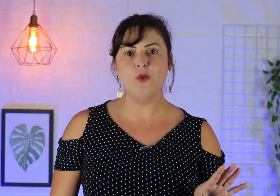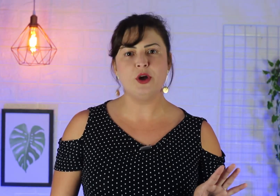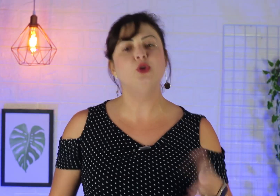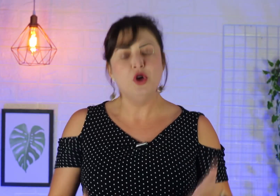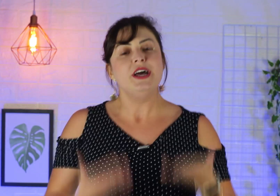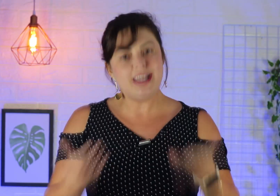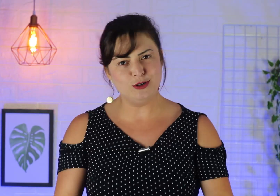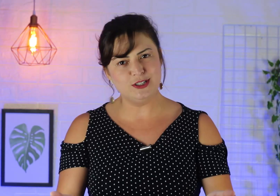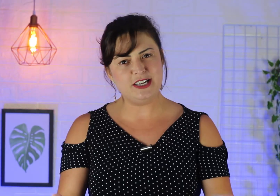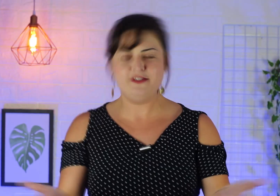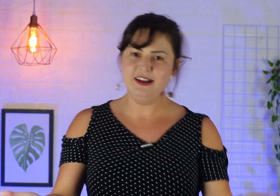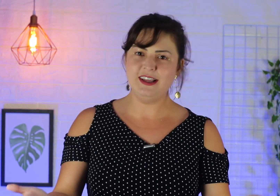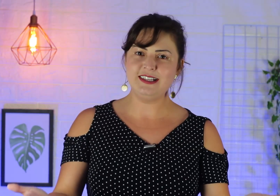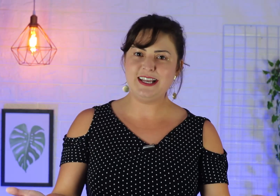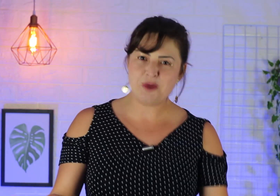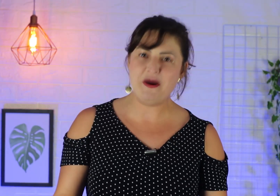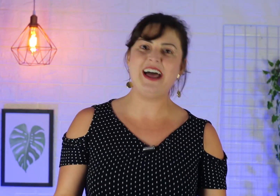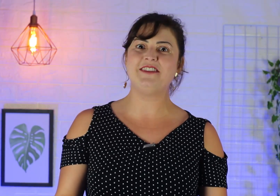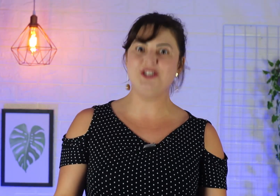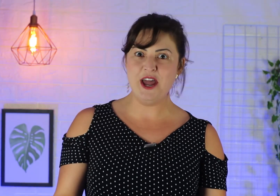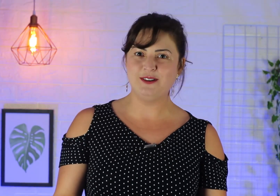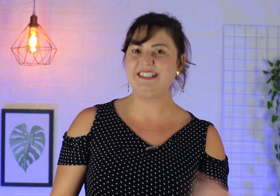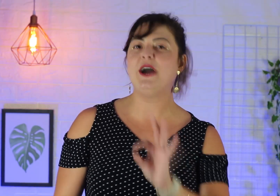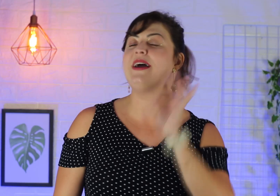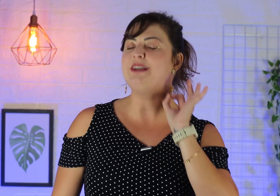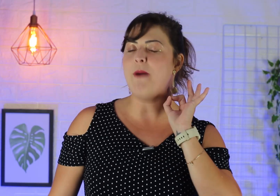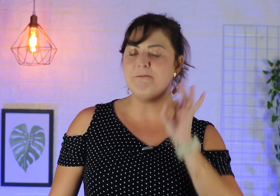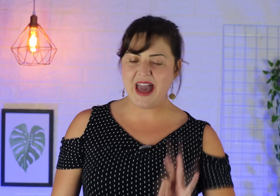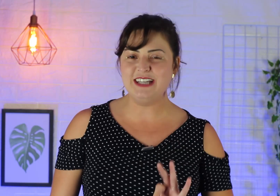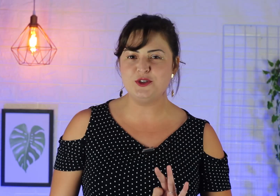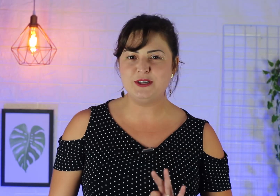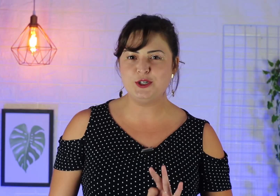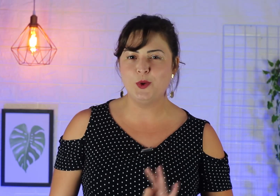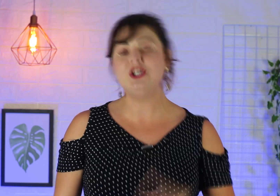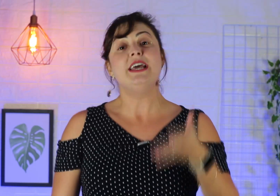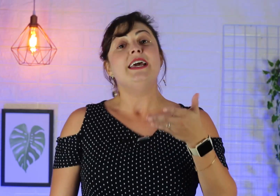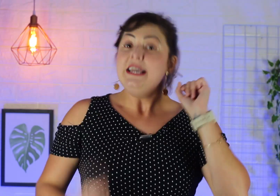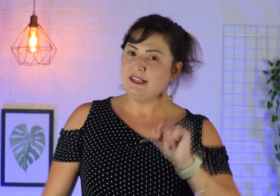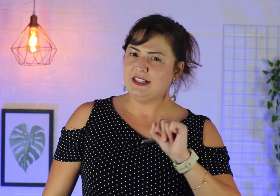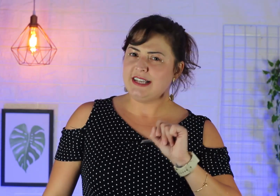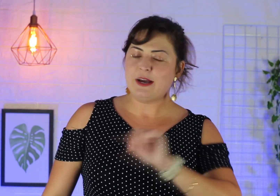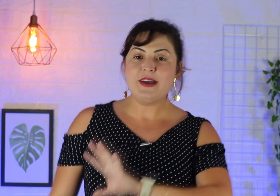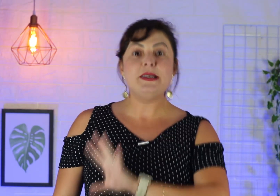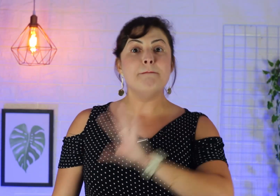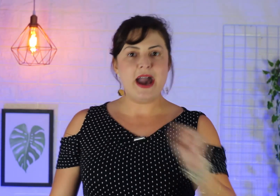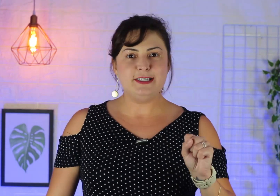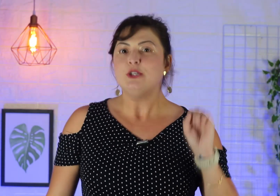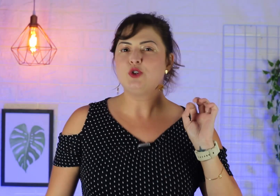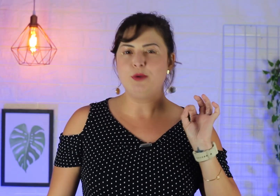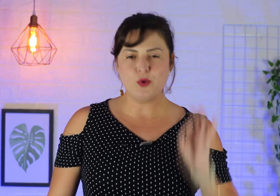conteúdo. Inclusive, ter acesso à palavra de Deus. Então, essa é uma bela de uma atitude. E se você quiser conhecer mais sobre o